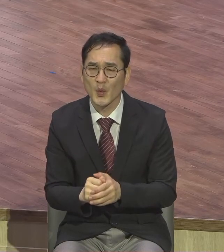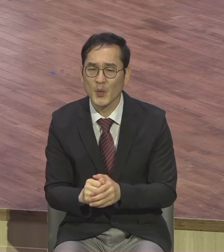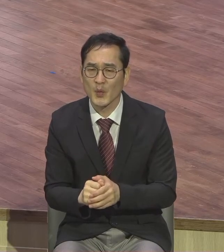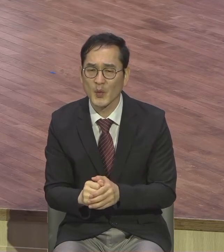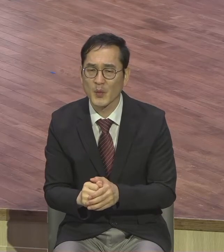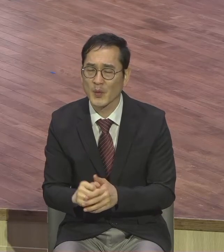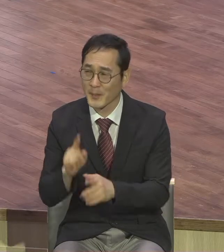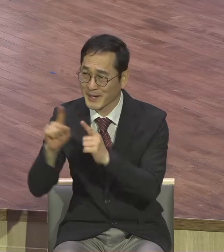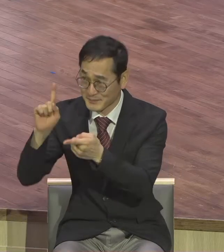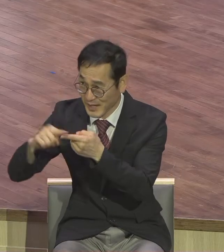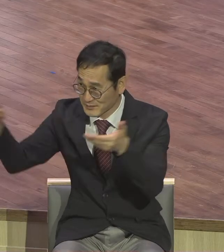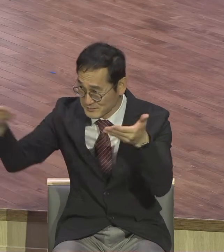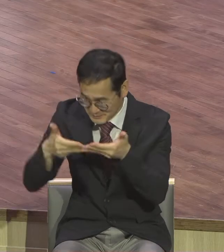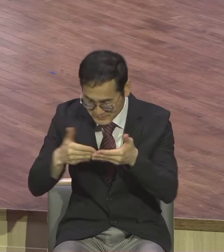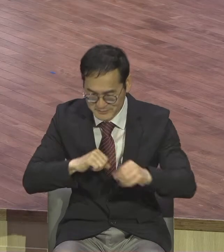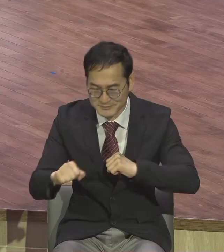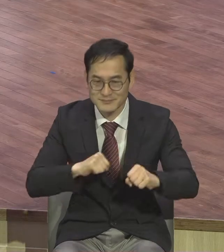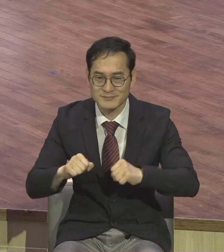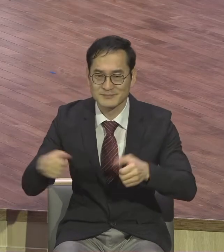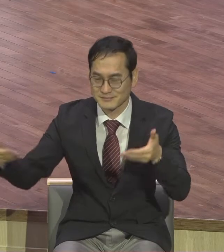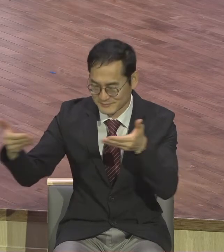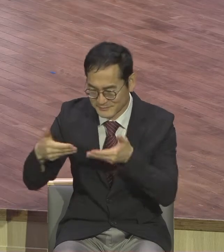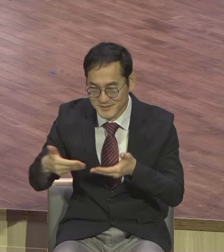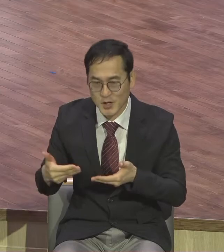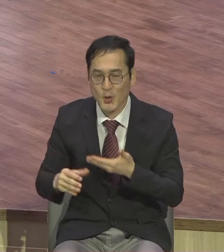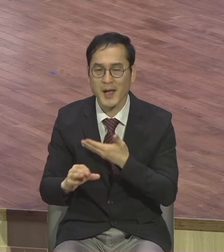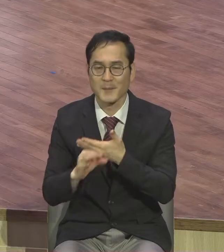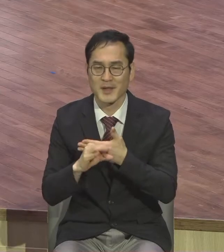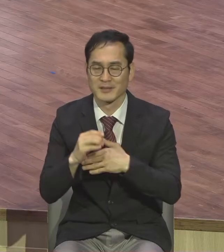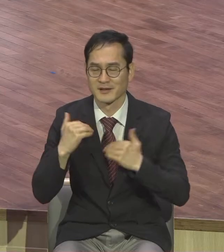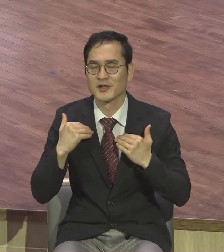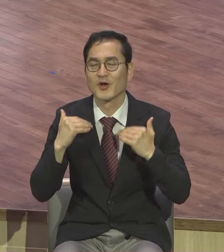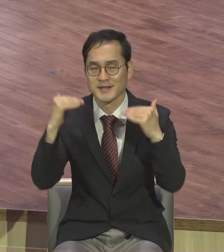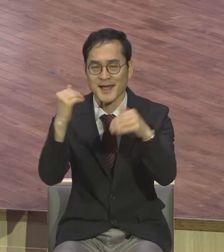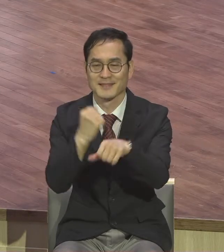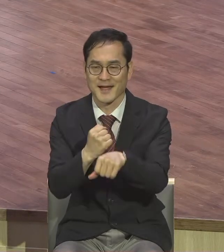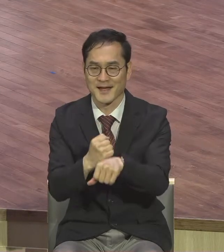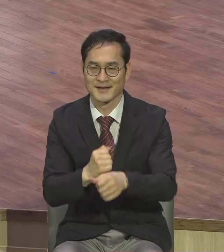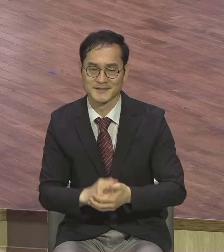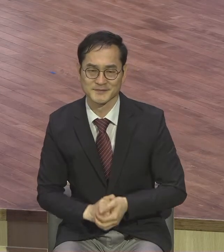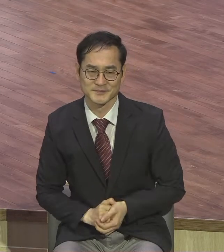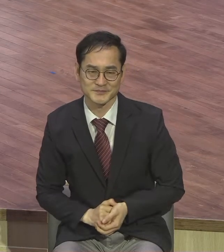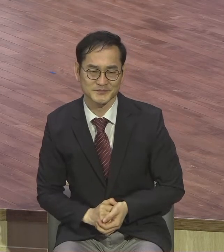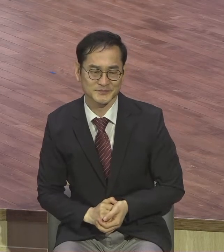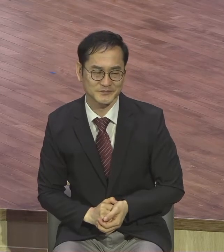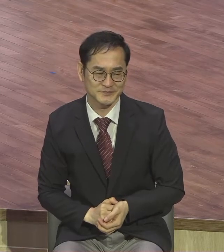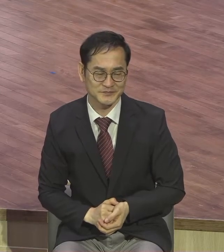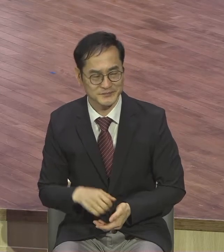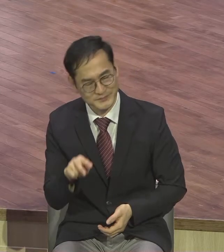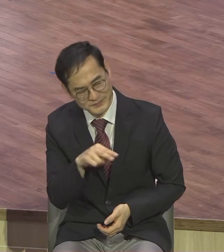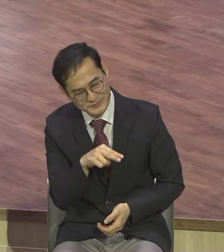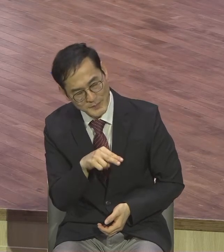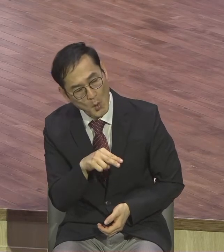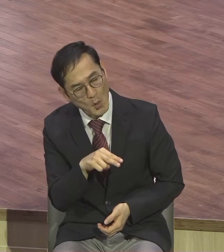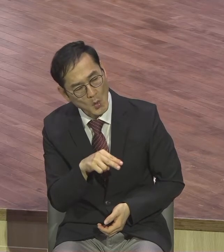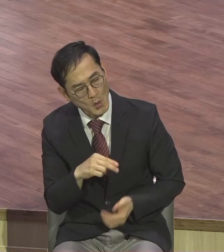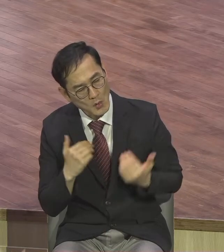아느냐. 본인이 알고 주의가 더 잘 알아요. 야 이 사람 자꾸 성장하구나. 영적으로